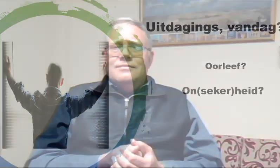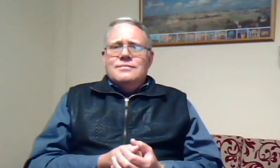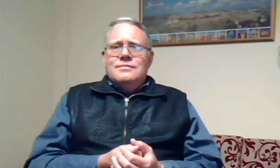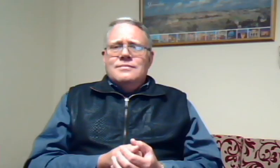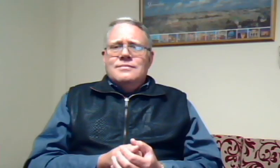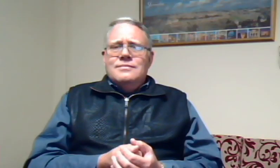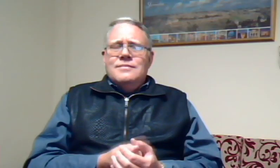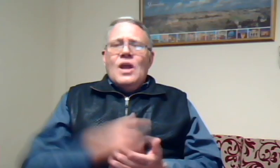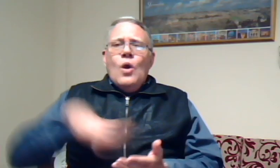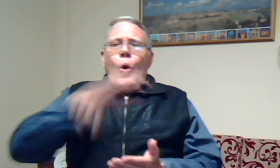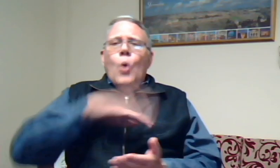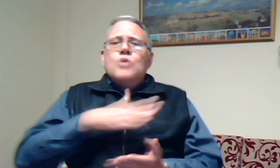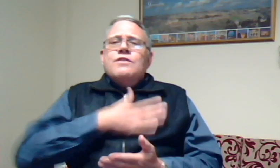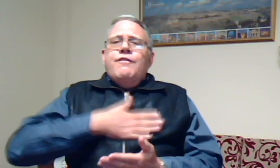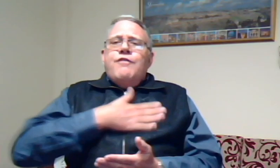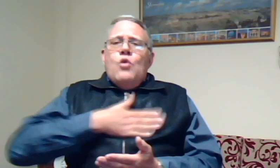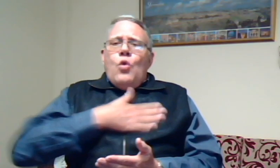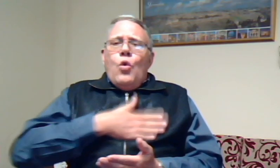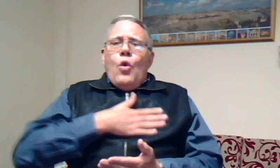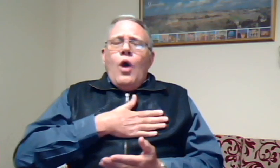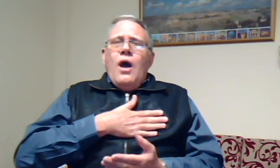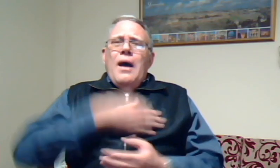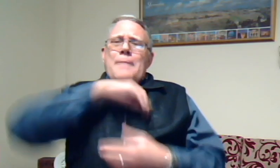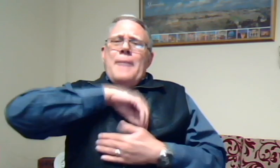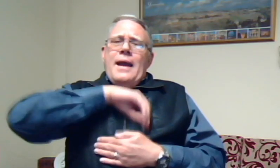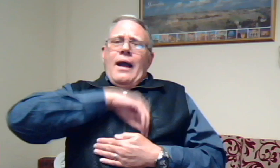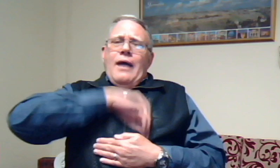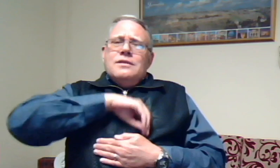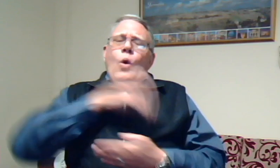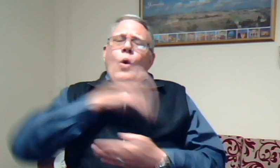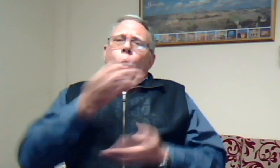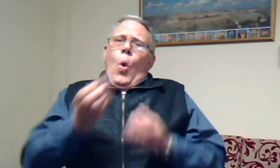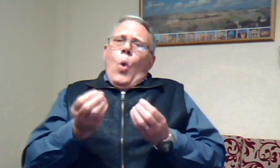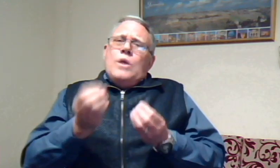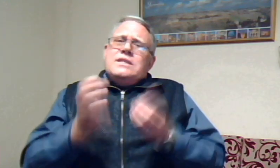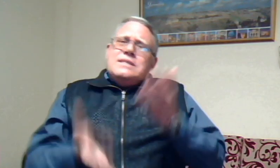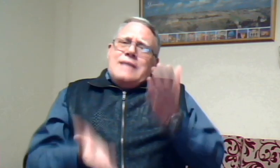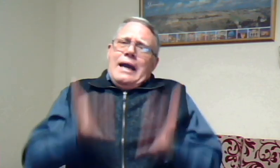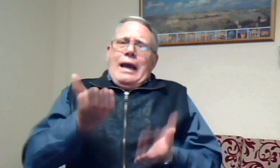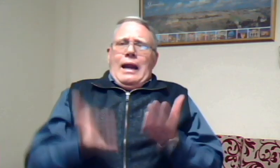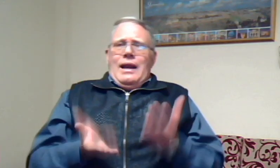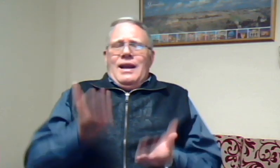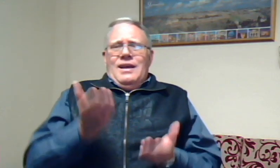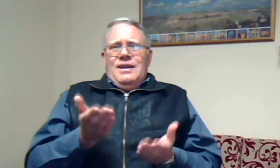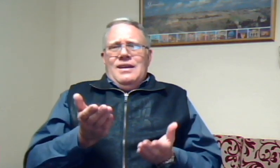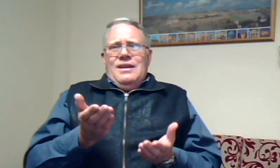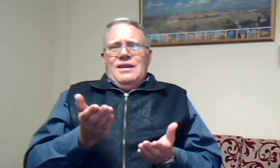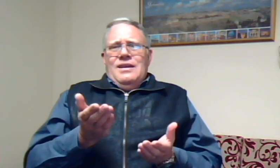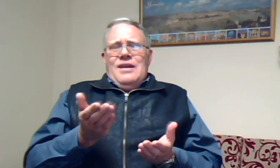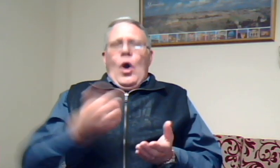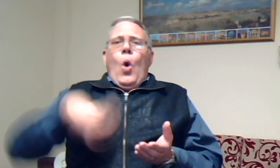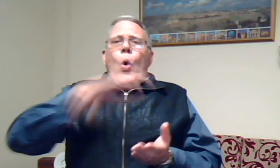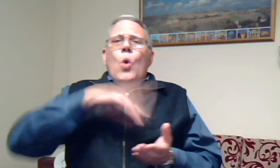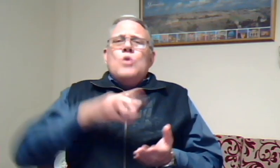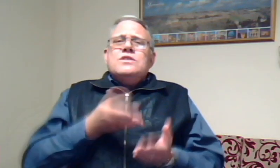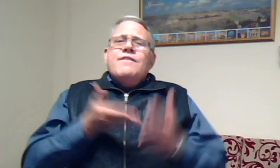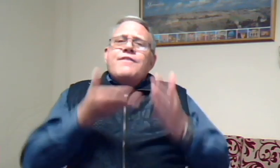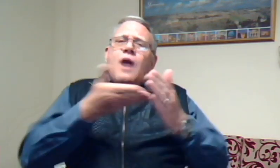ons voel binnenkant onseker ons vraag